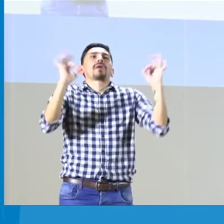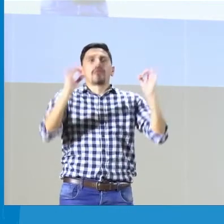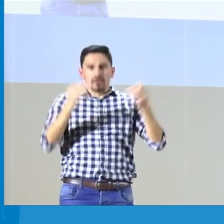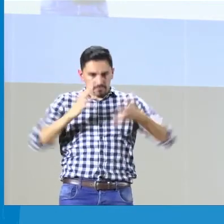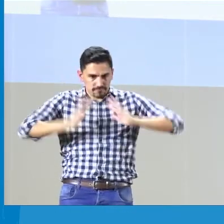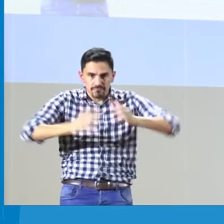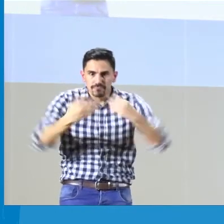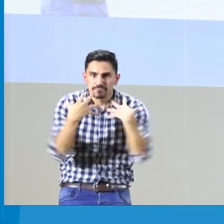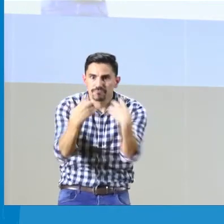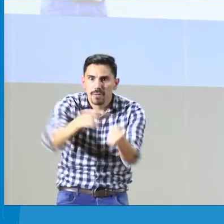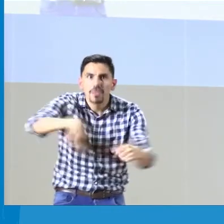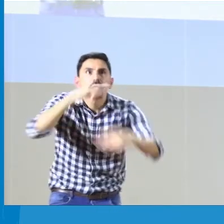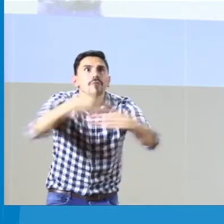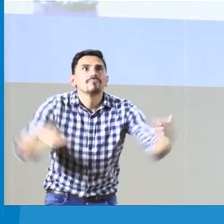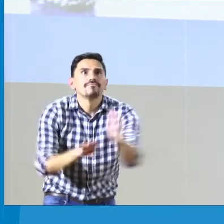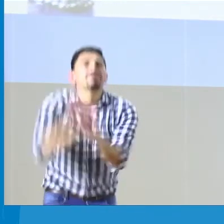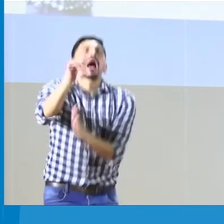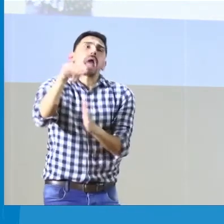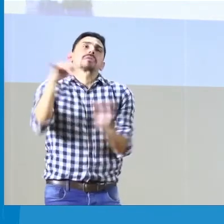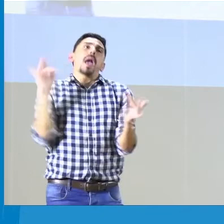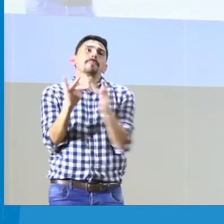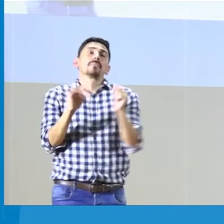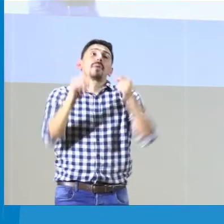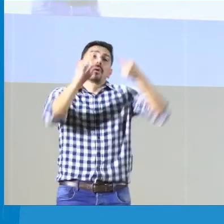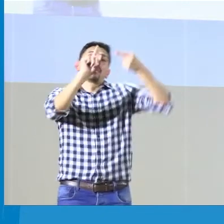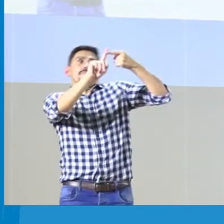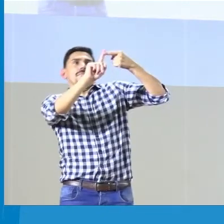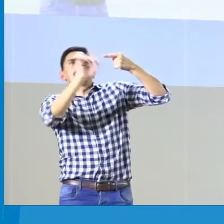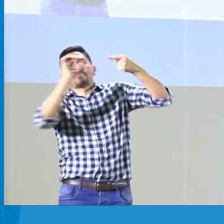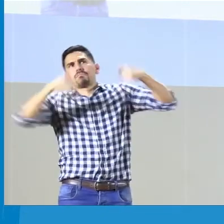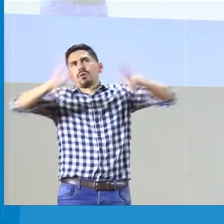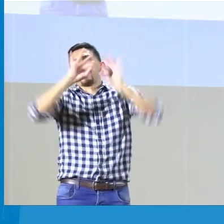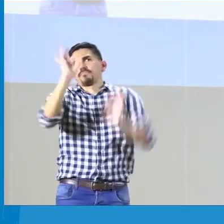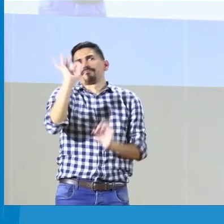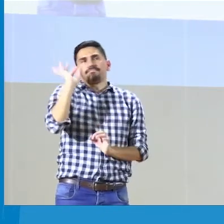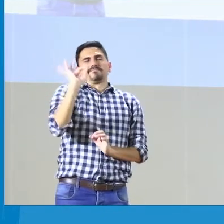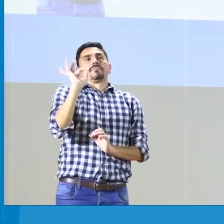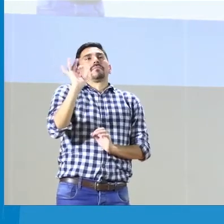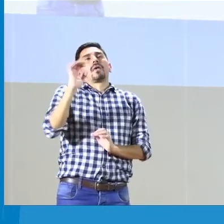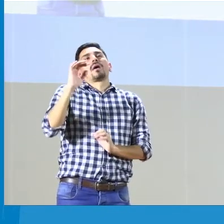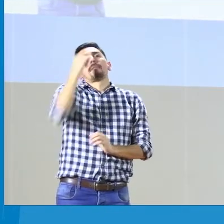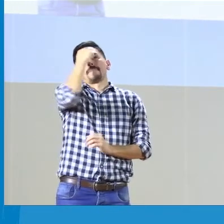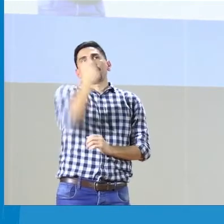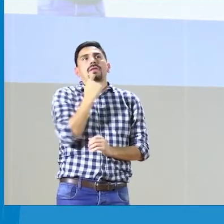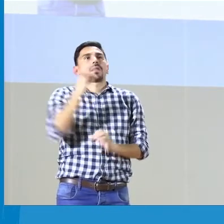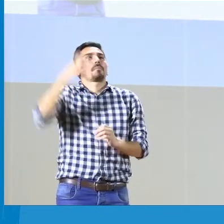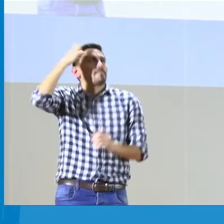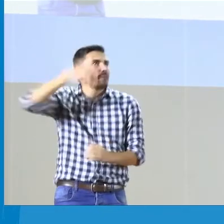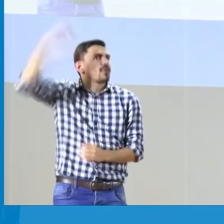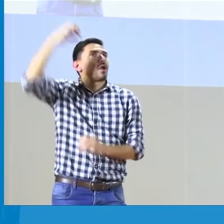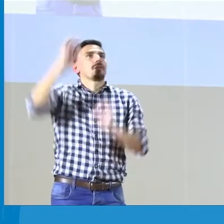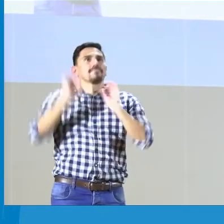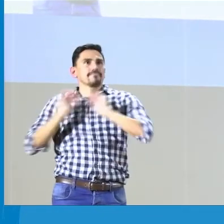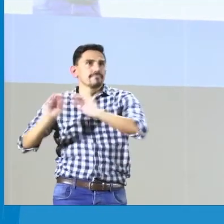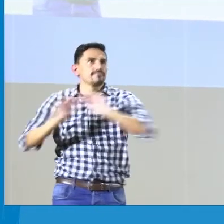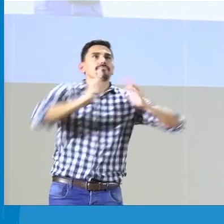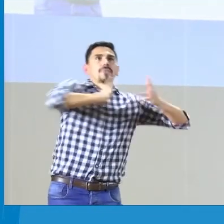niños sordos. Es muy importante la calidad porque como sabemos, pues el objetivo siempre van a ser los niños.